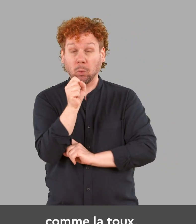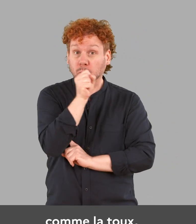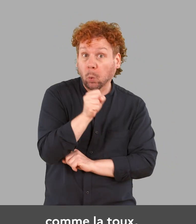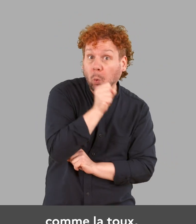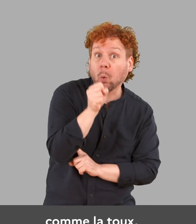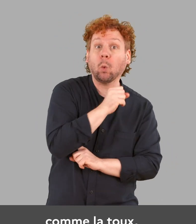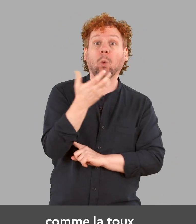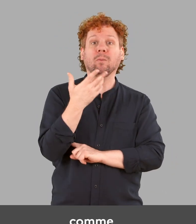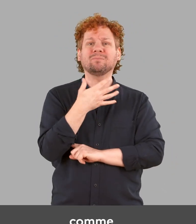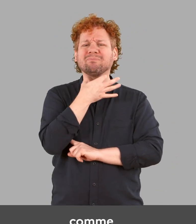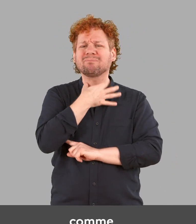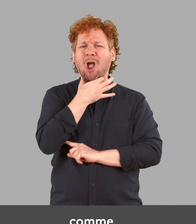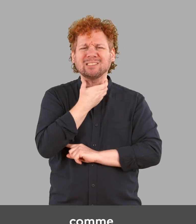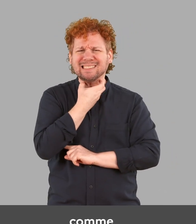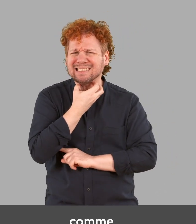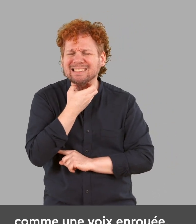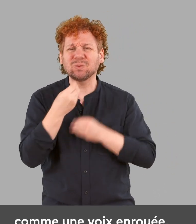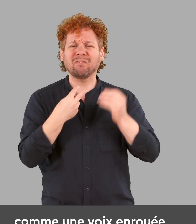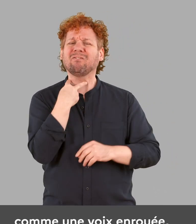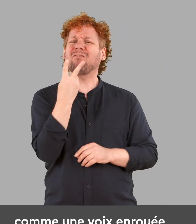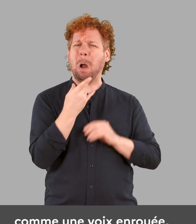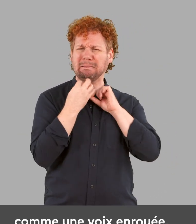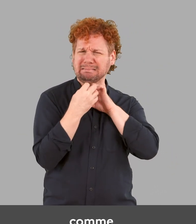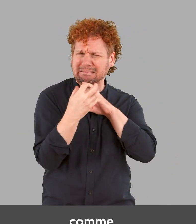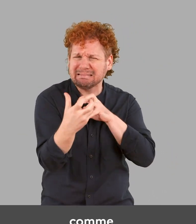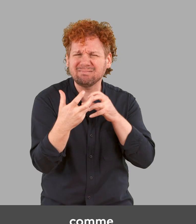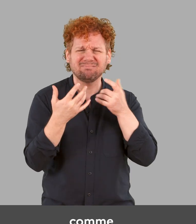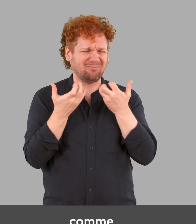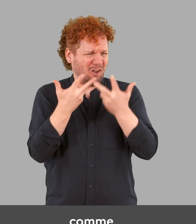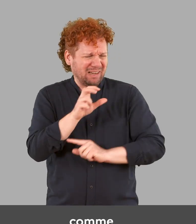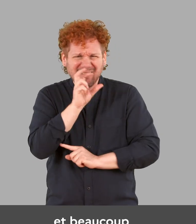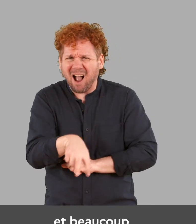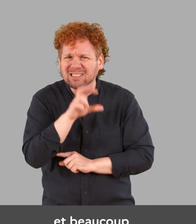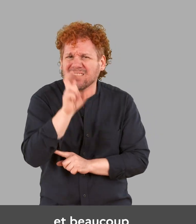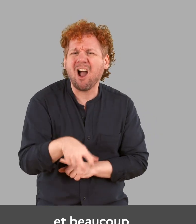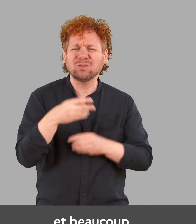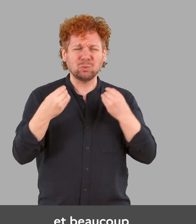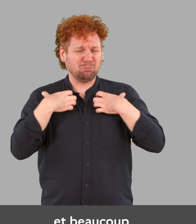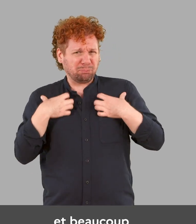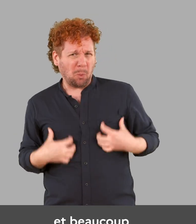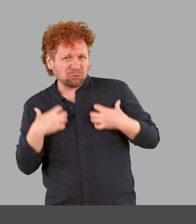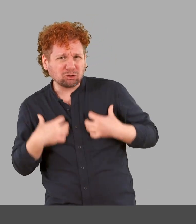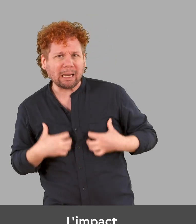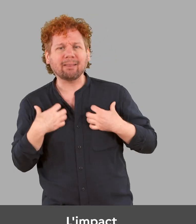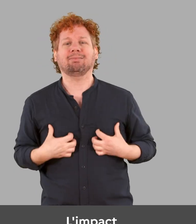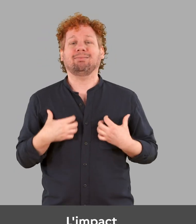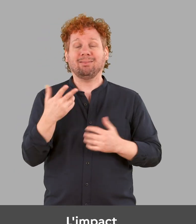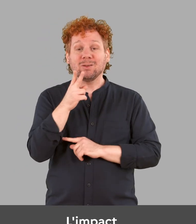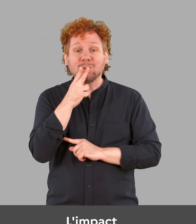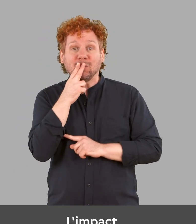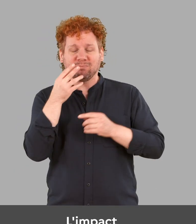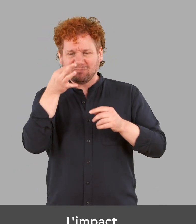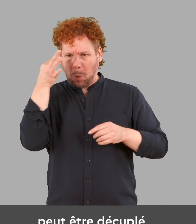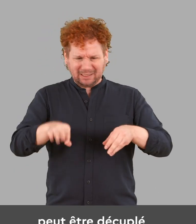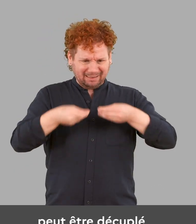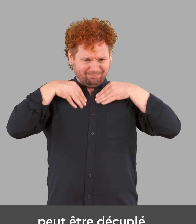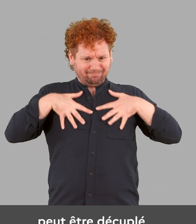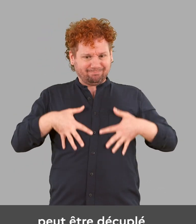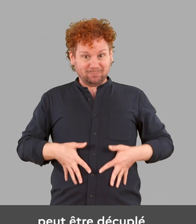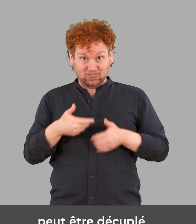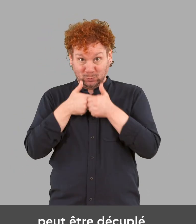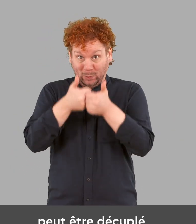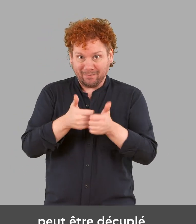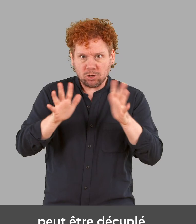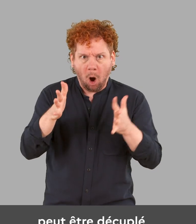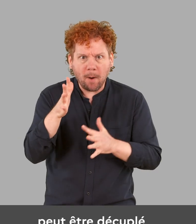symptômes comme la toux, comme l'irritation de la gorge, comme une voix enrouée, comme une envie de cracher et beaucoup plus de bronchite. L'impact des produits toxiques peut être